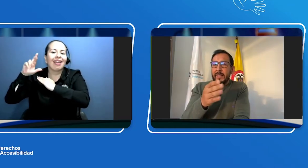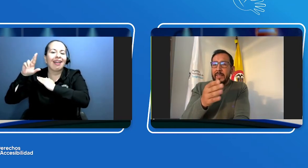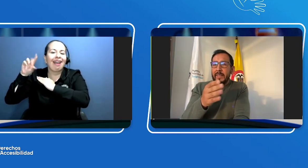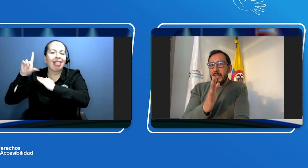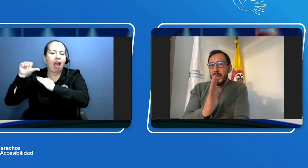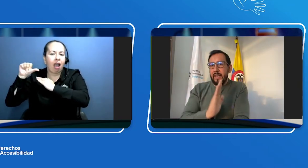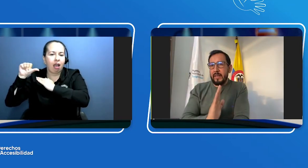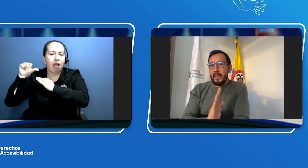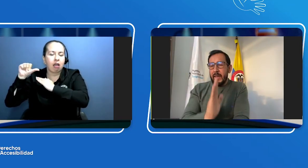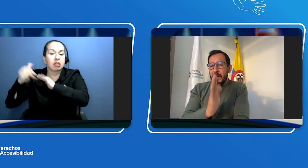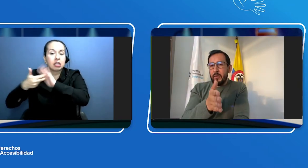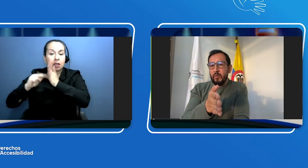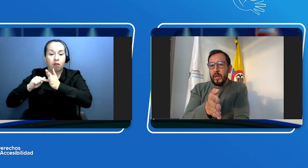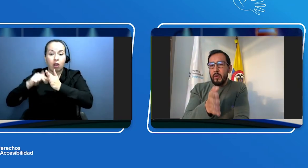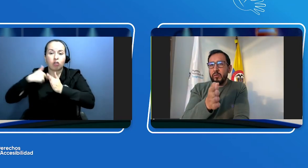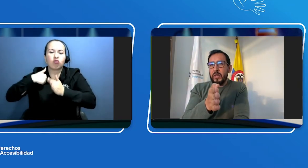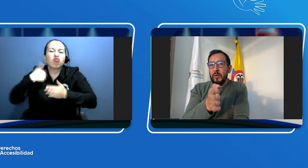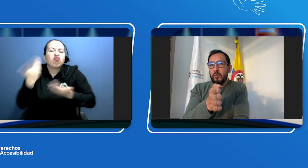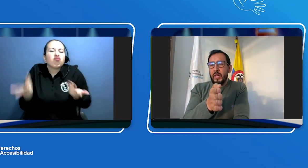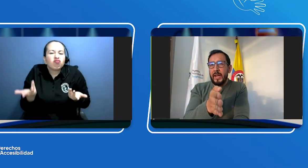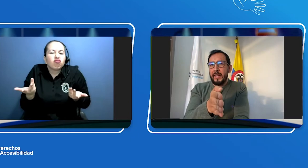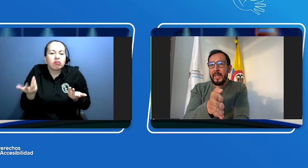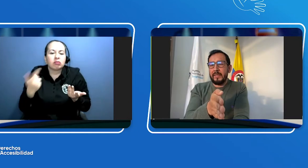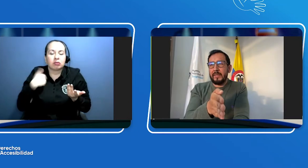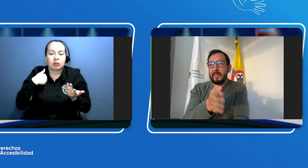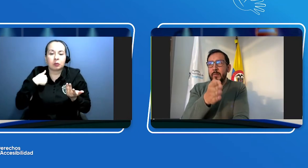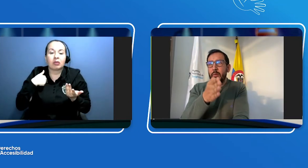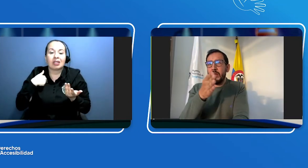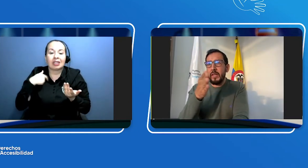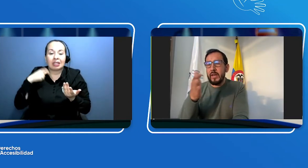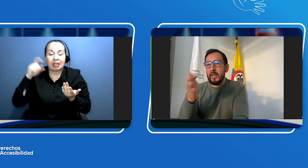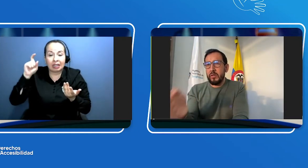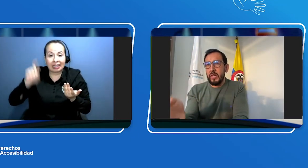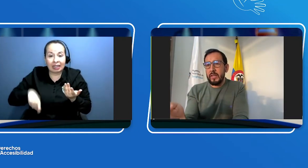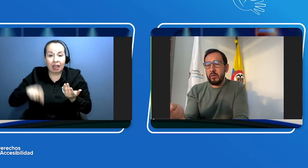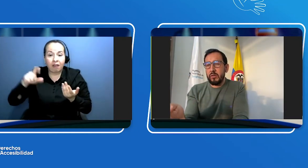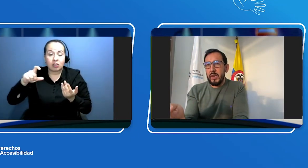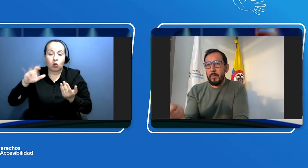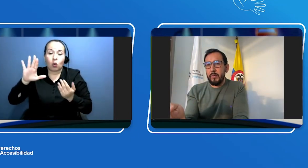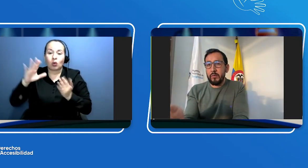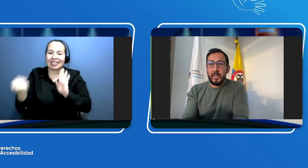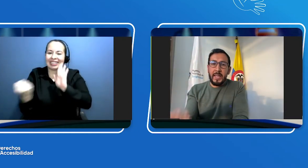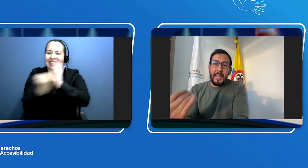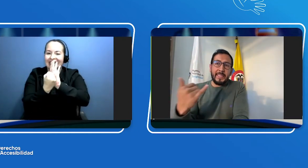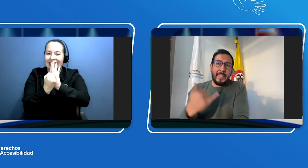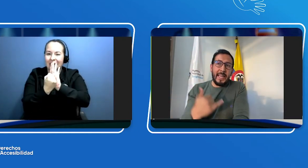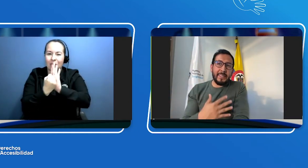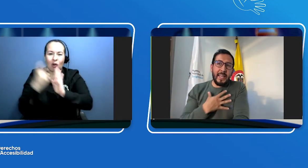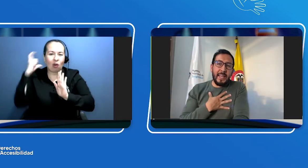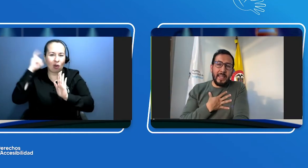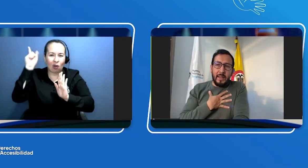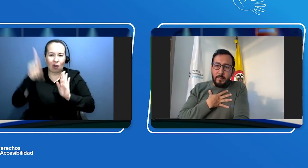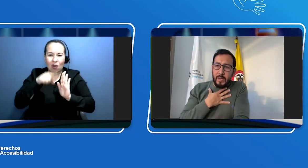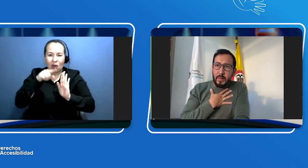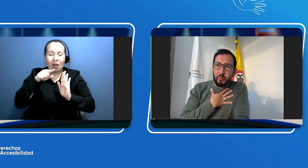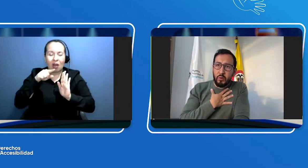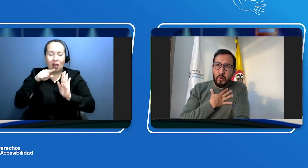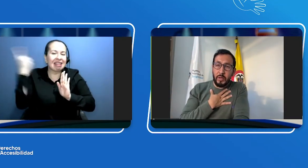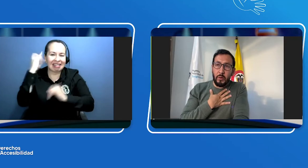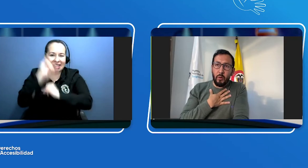tendré que usar el símbolo internacional de sordera profunda, ya sea en mi automóvil o